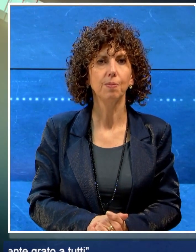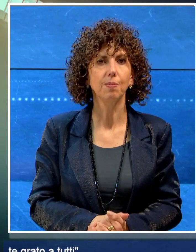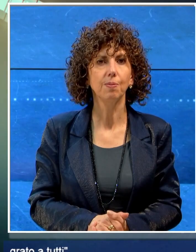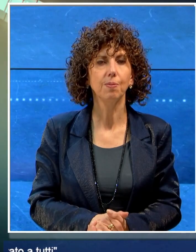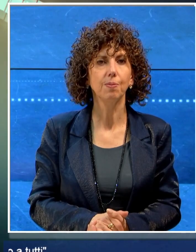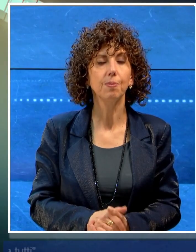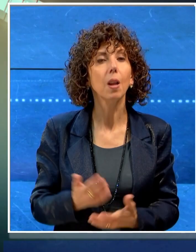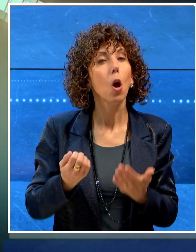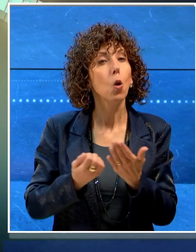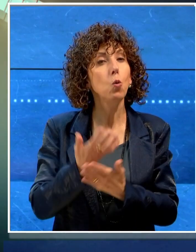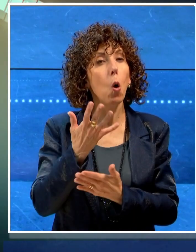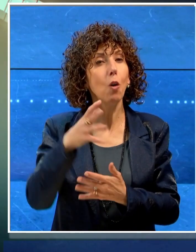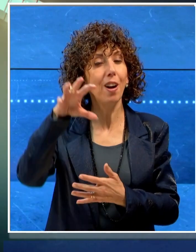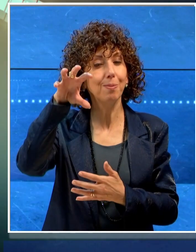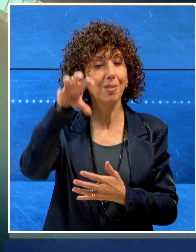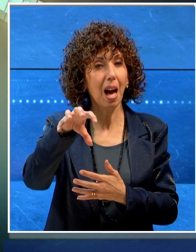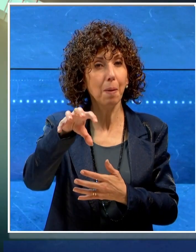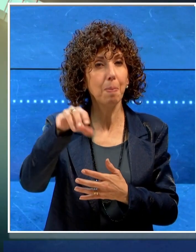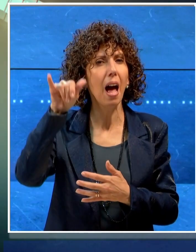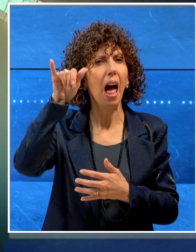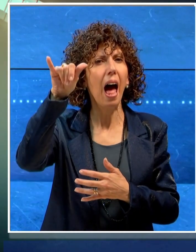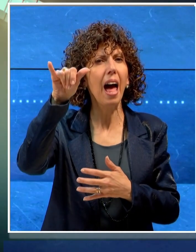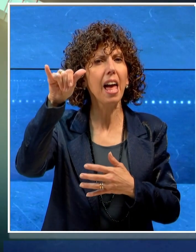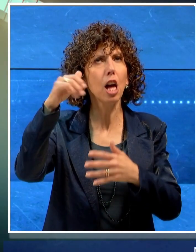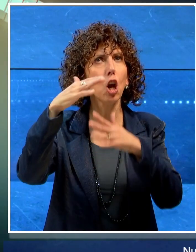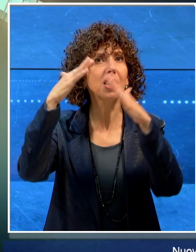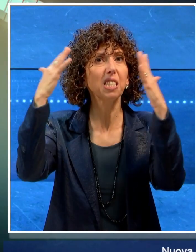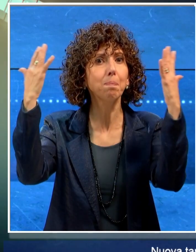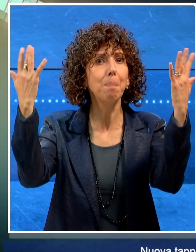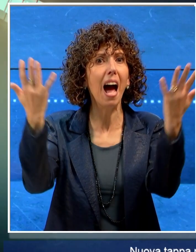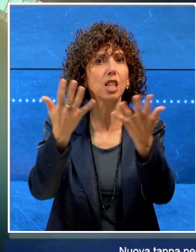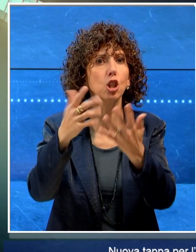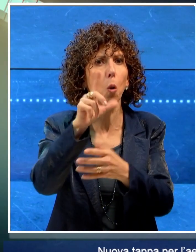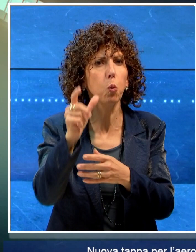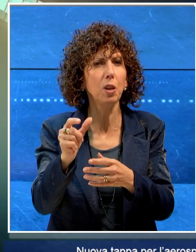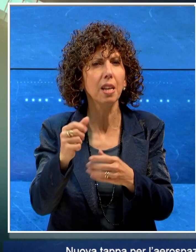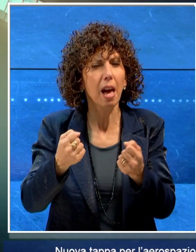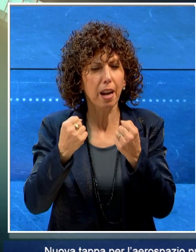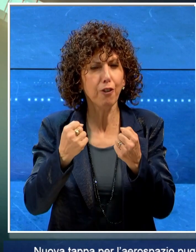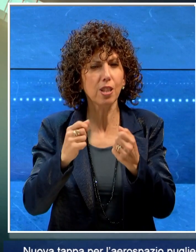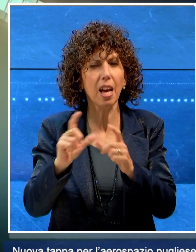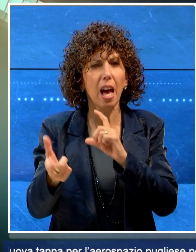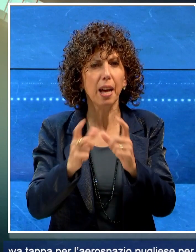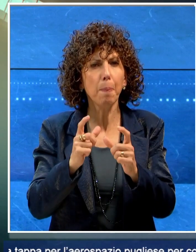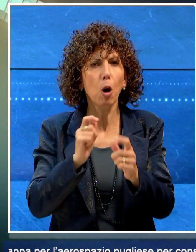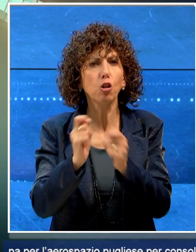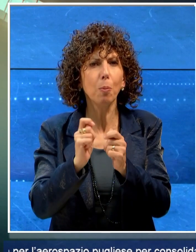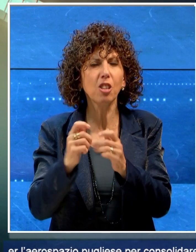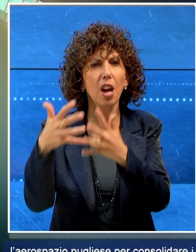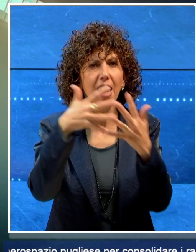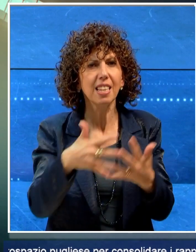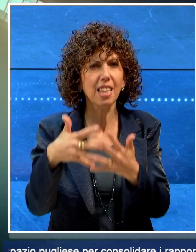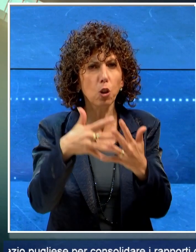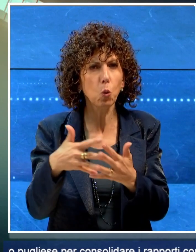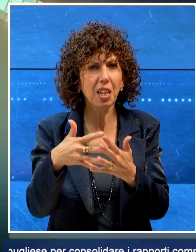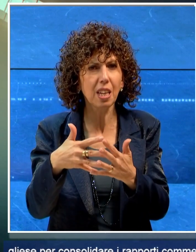Nuova tappa per l'aerospazio pugliese per consolidare i rapporti commerciali con gli Stati Uniti. La Regione